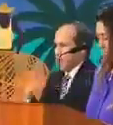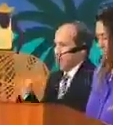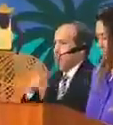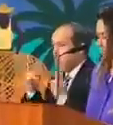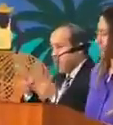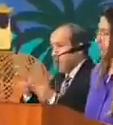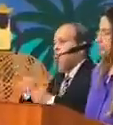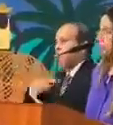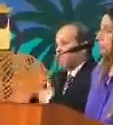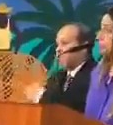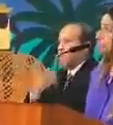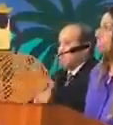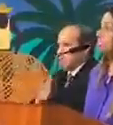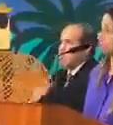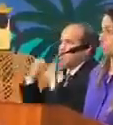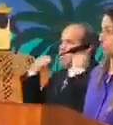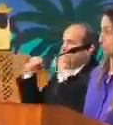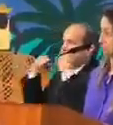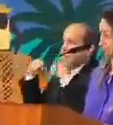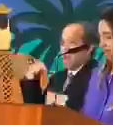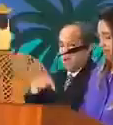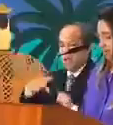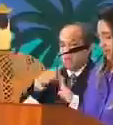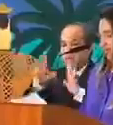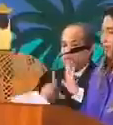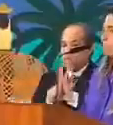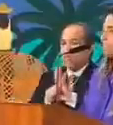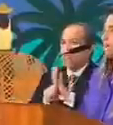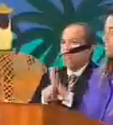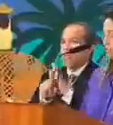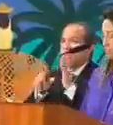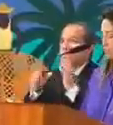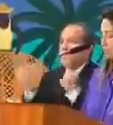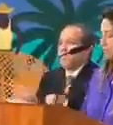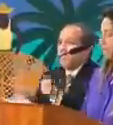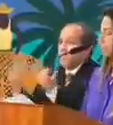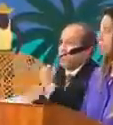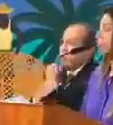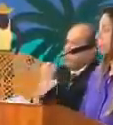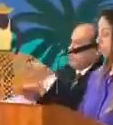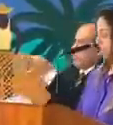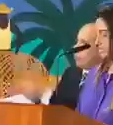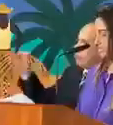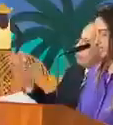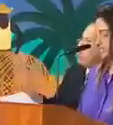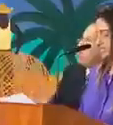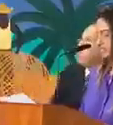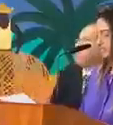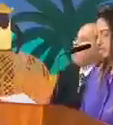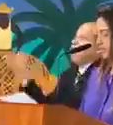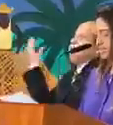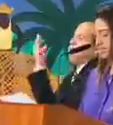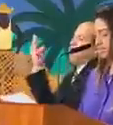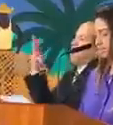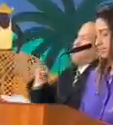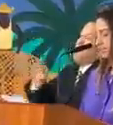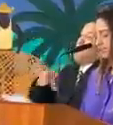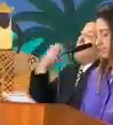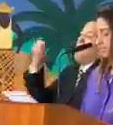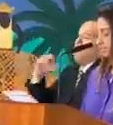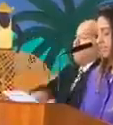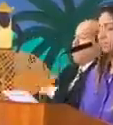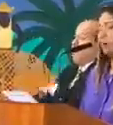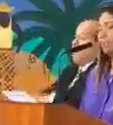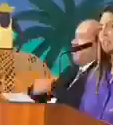lei, presidente, vai dar segurança jurídica a milhares de profissionais em todo o país. E ainda,